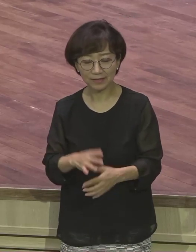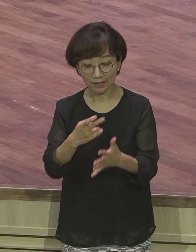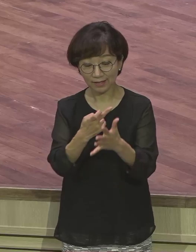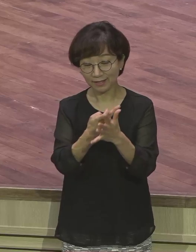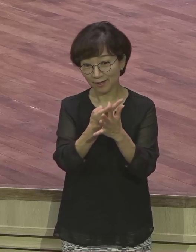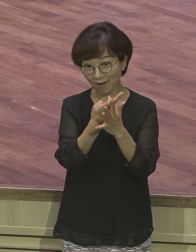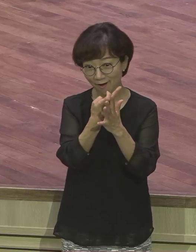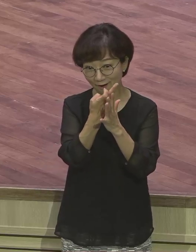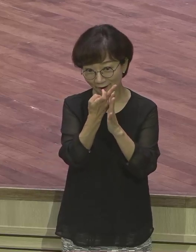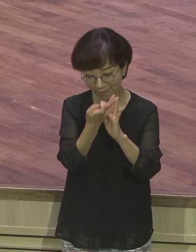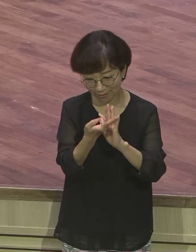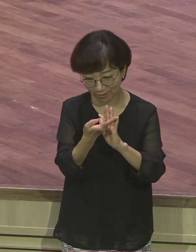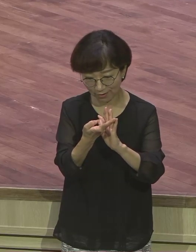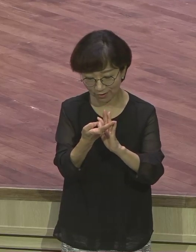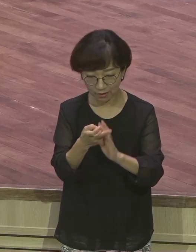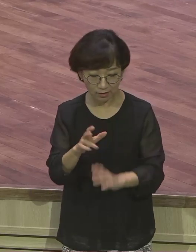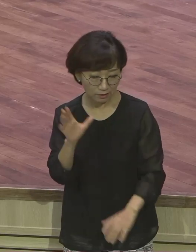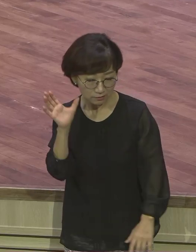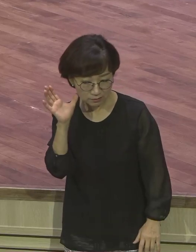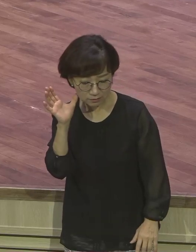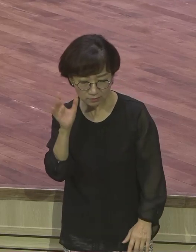정말로 황당한 금방진 말이지요.